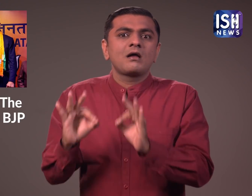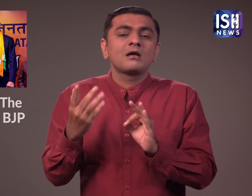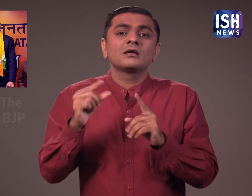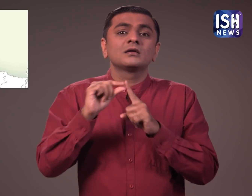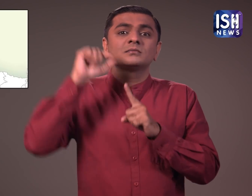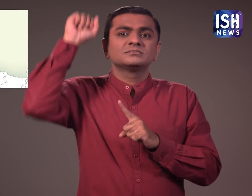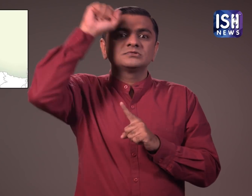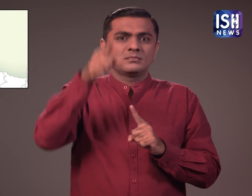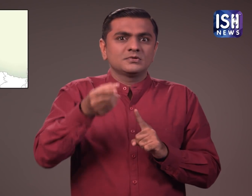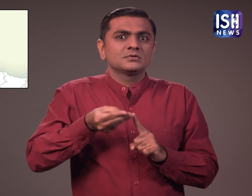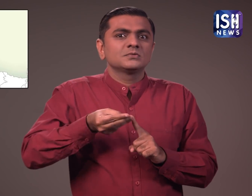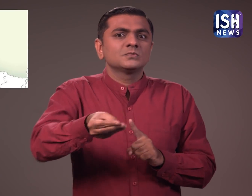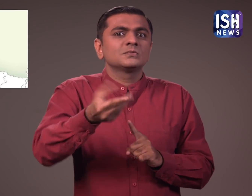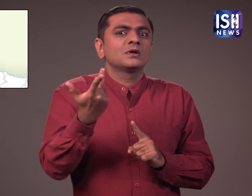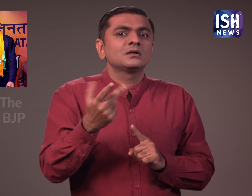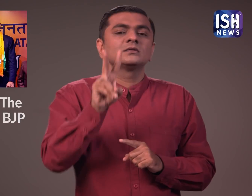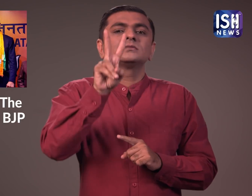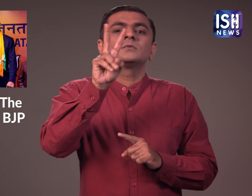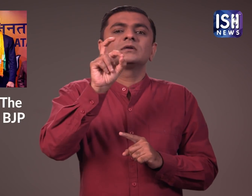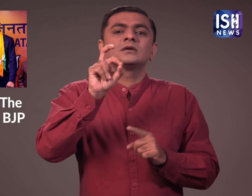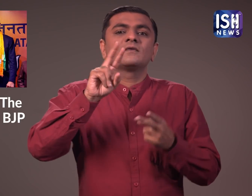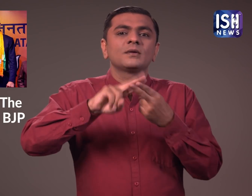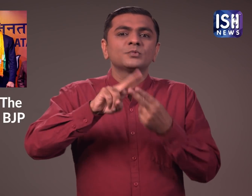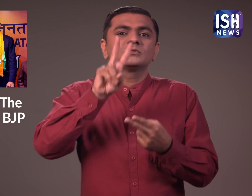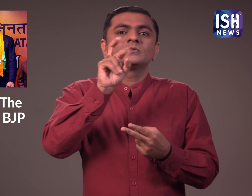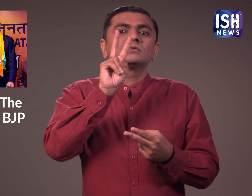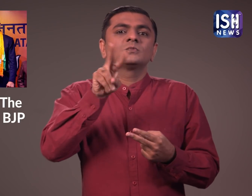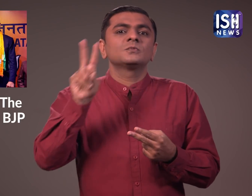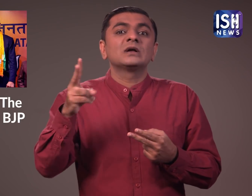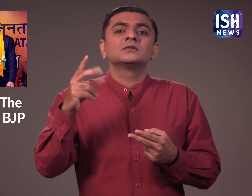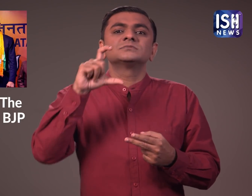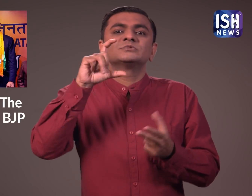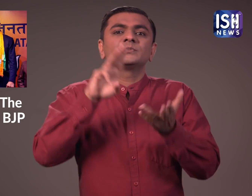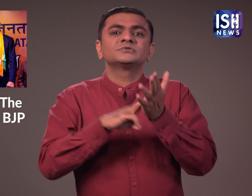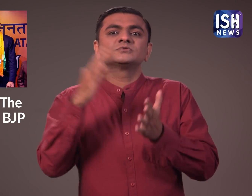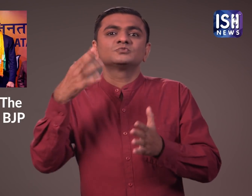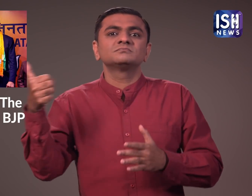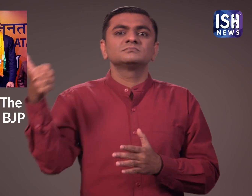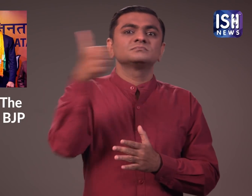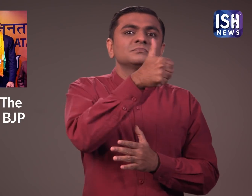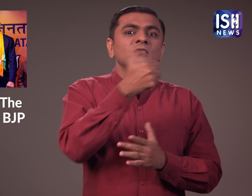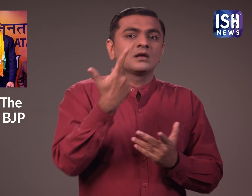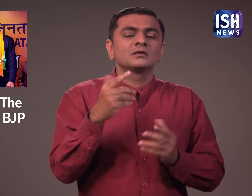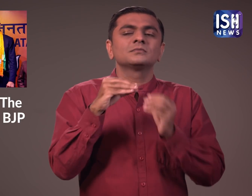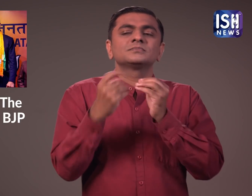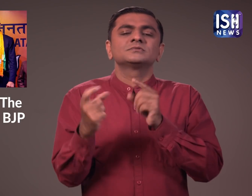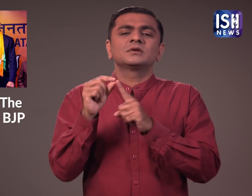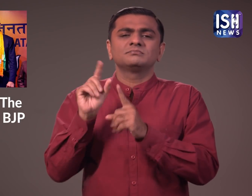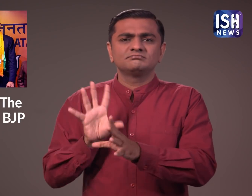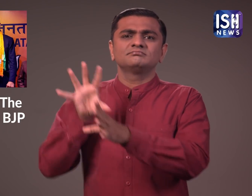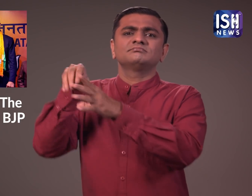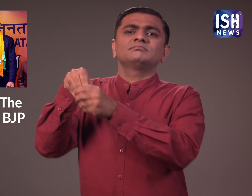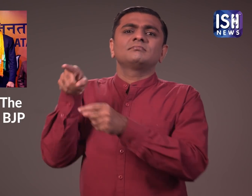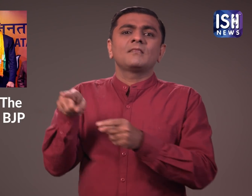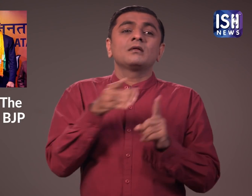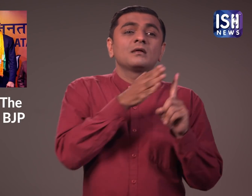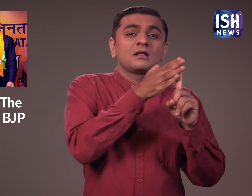नए मुख्यमंत्री के चुनाव के लिए होने वाले 20 फरवरी के पंजाब चुनाव से कुछ दिन पहले खली पार्टी में शामिल हुए।